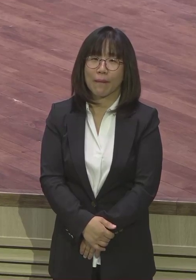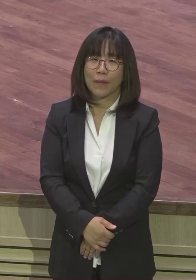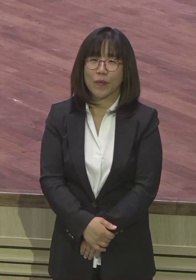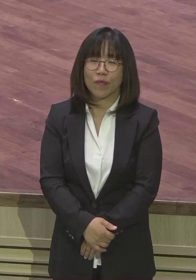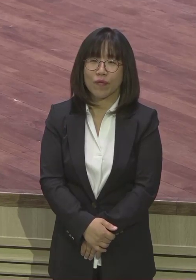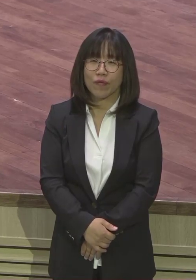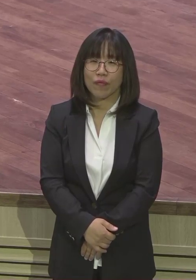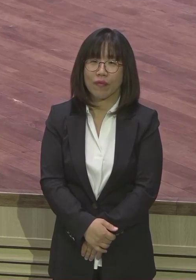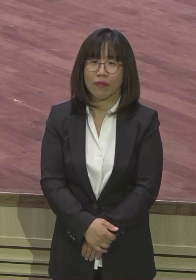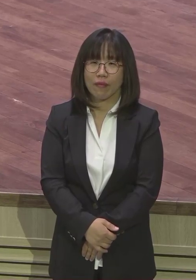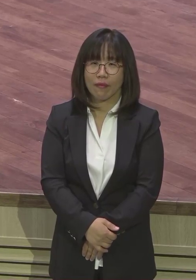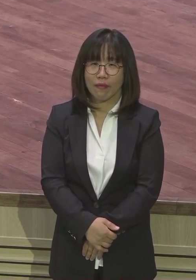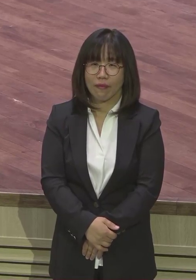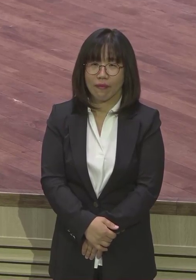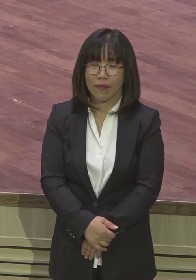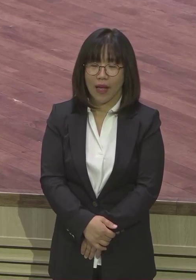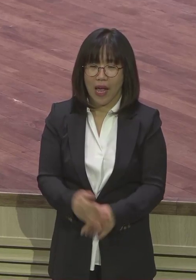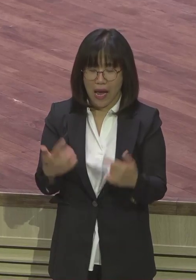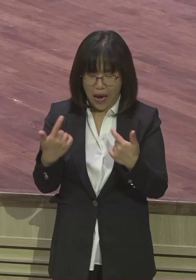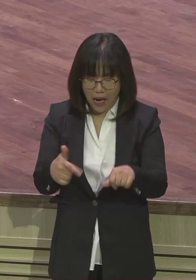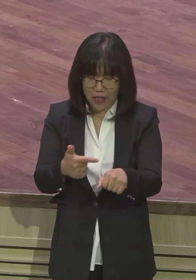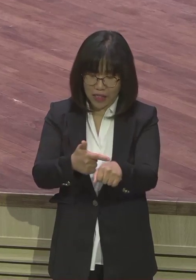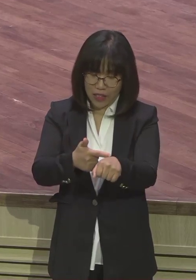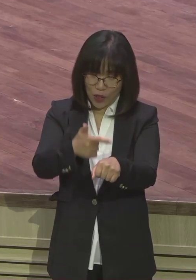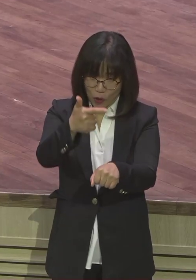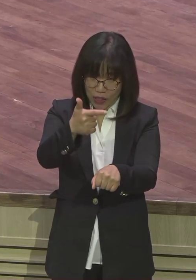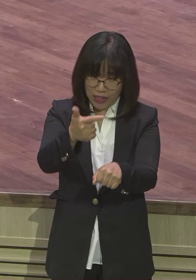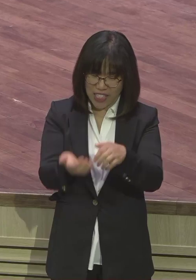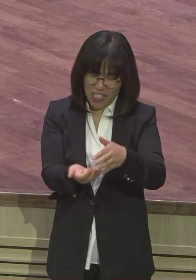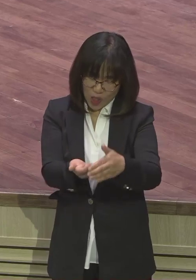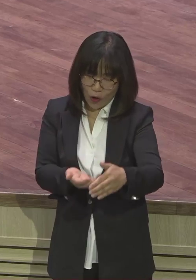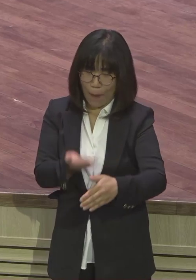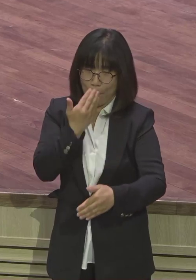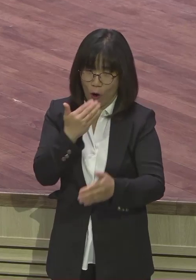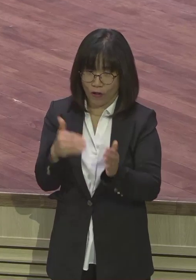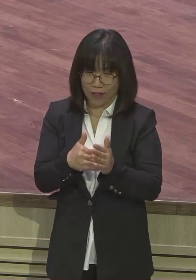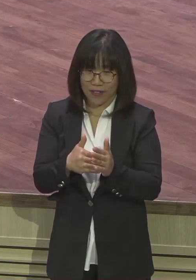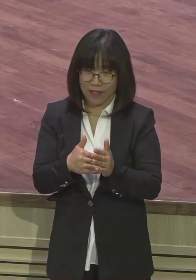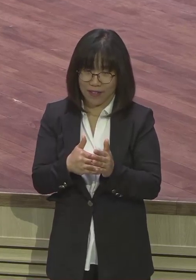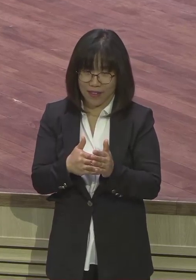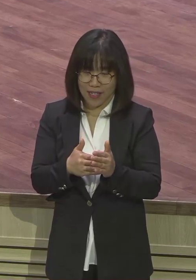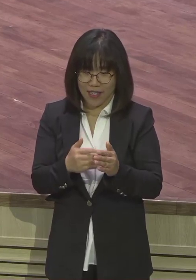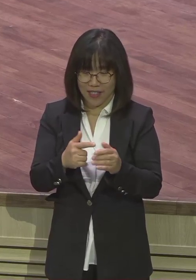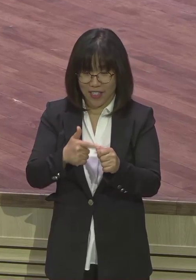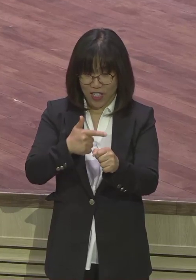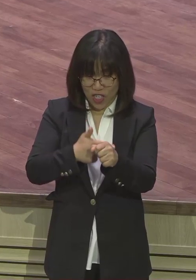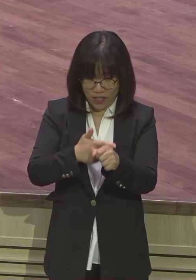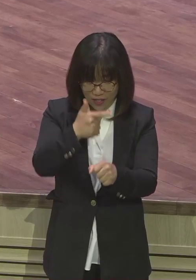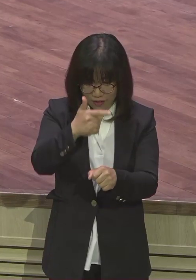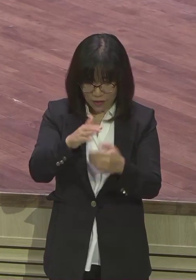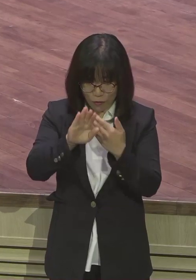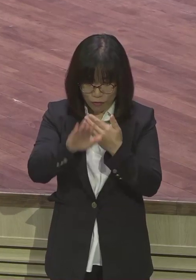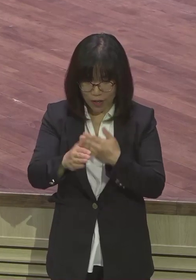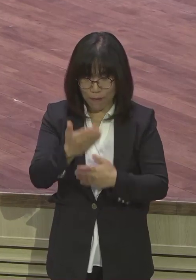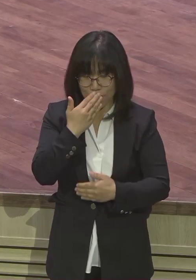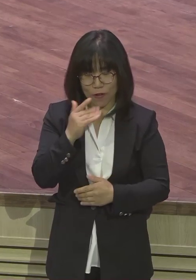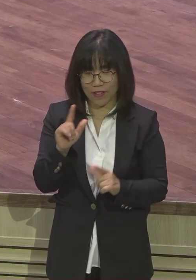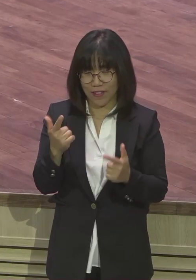다른 게 없어 그냥 6시 이후로 아무 별로 그렇게 뭐 그렇게 막 편하게 한 게 없는데